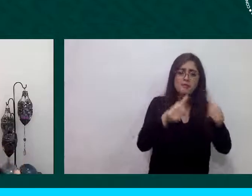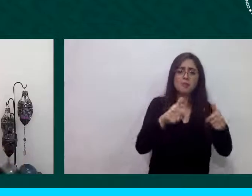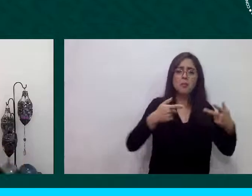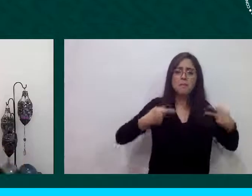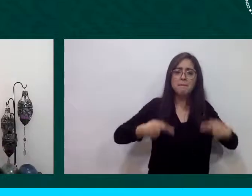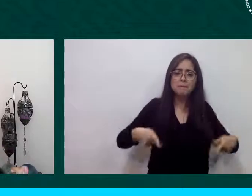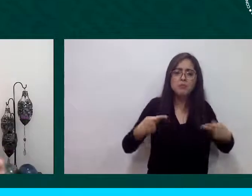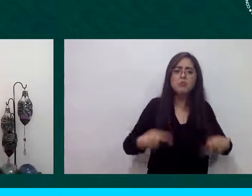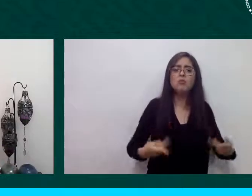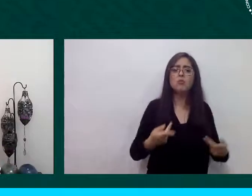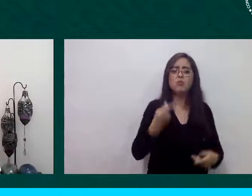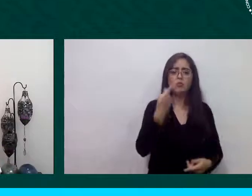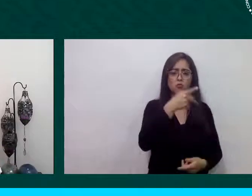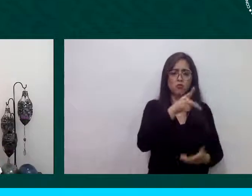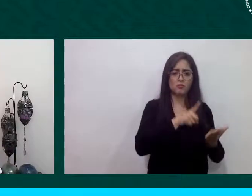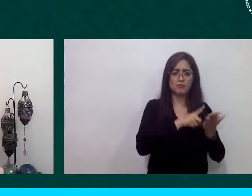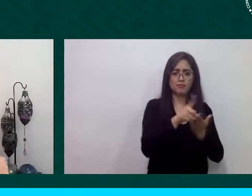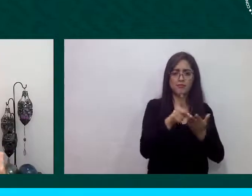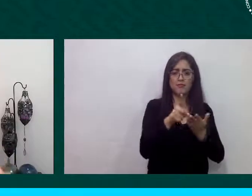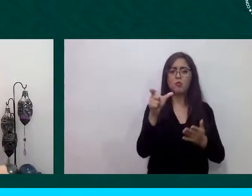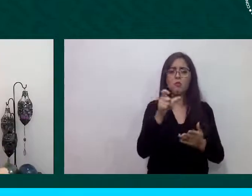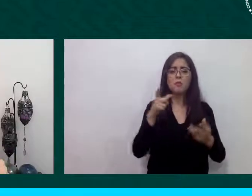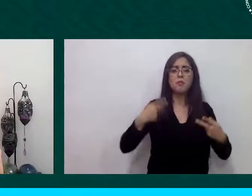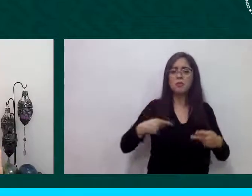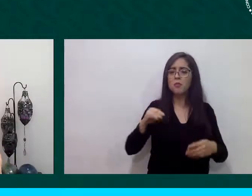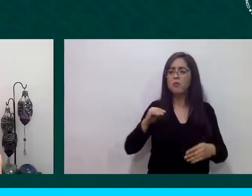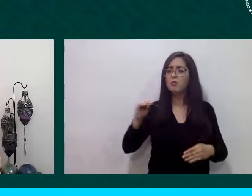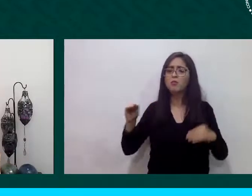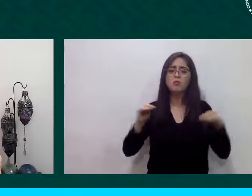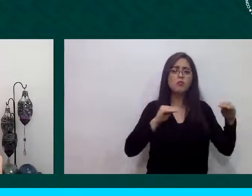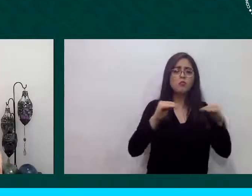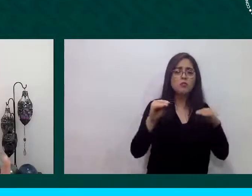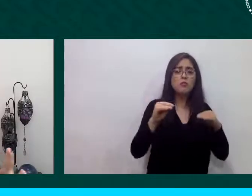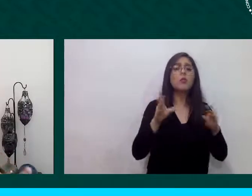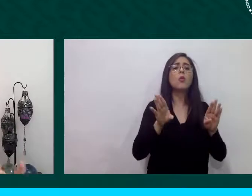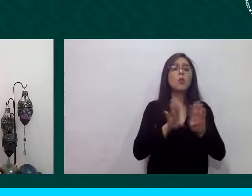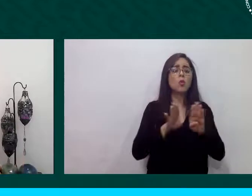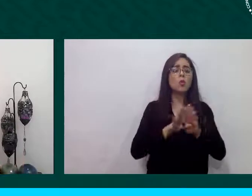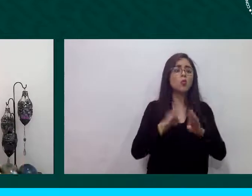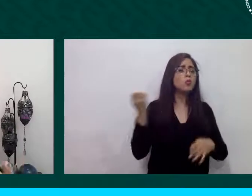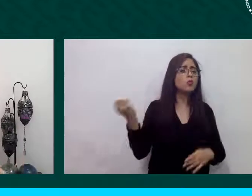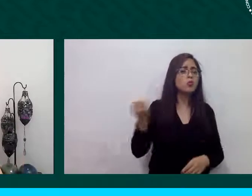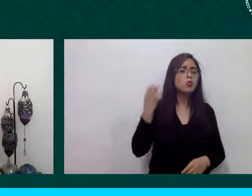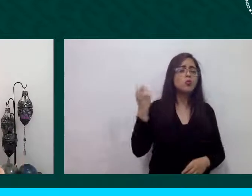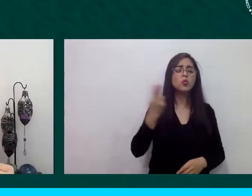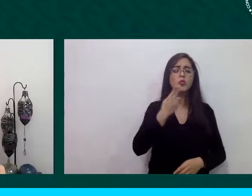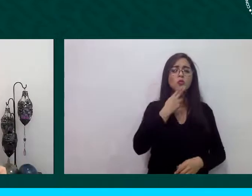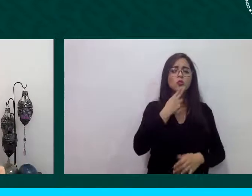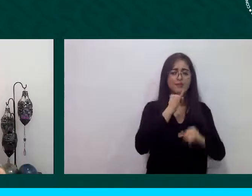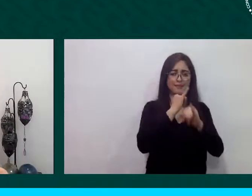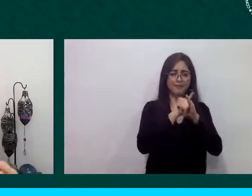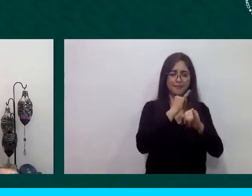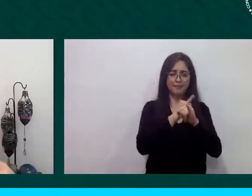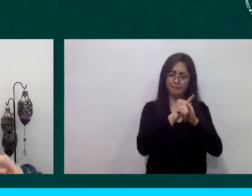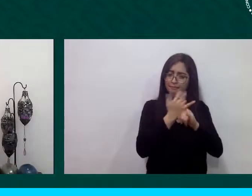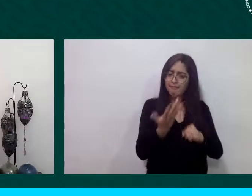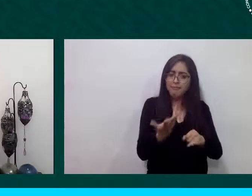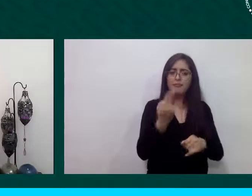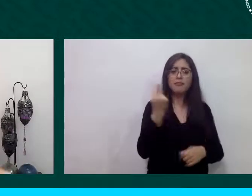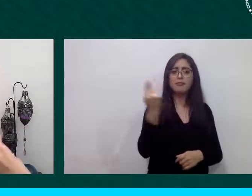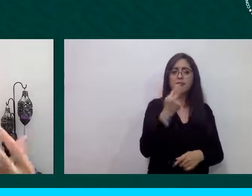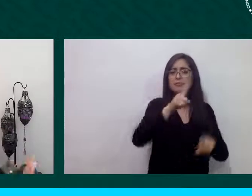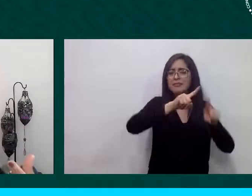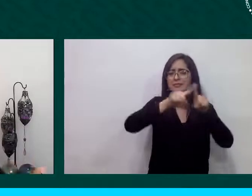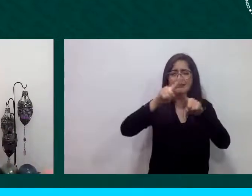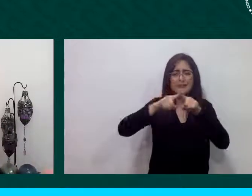sesiones a distancia buscamos echar a andar estos medios electrónicos y explotarlos para